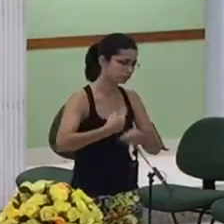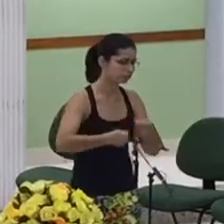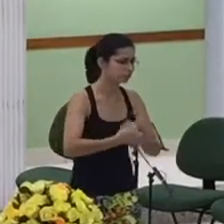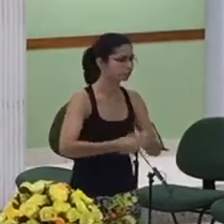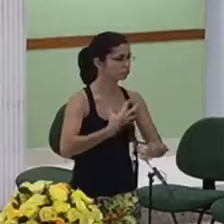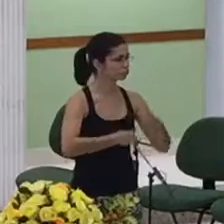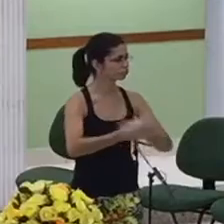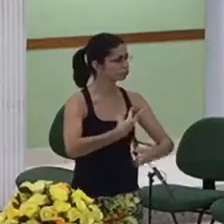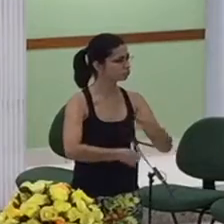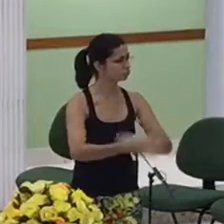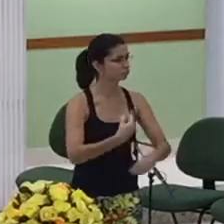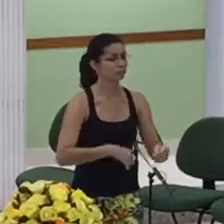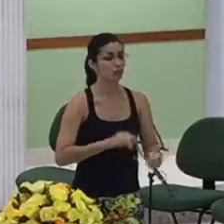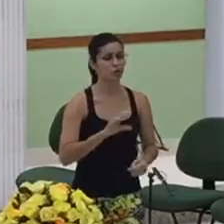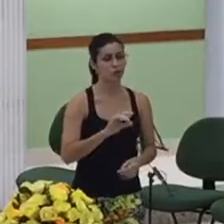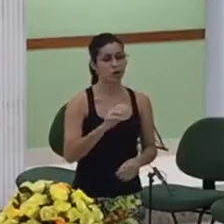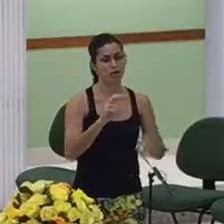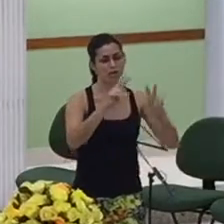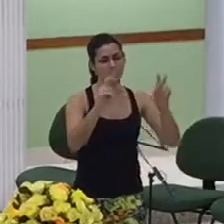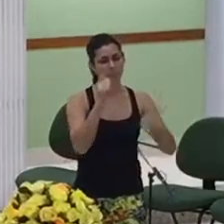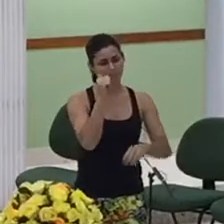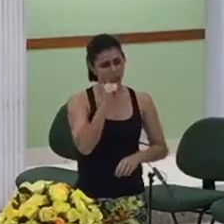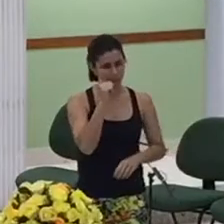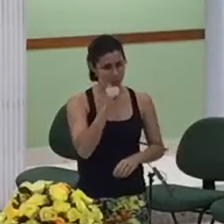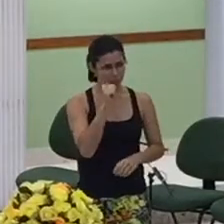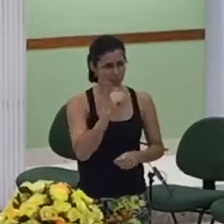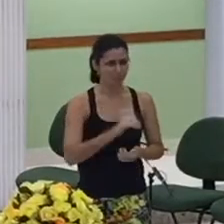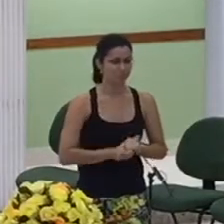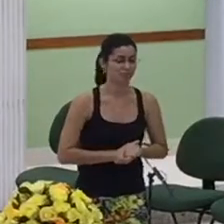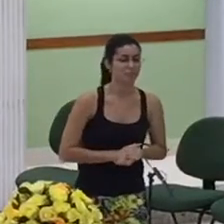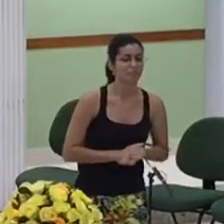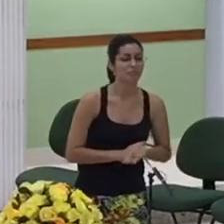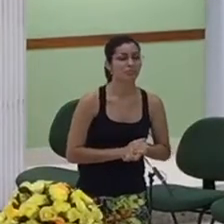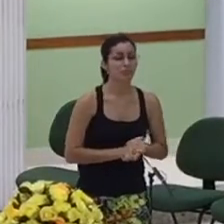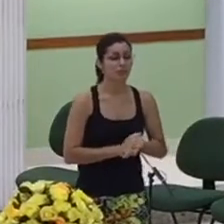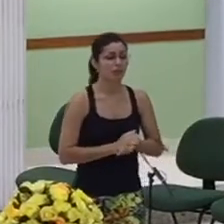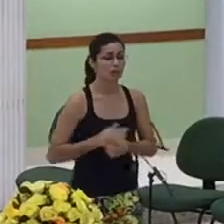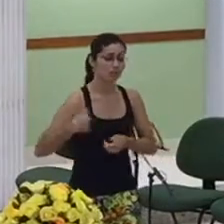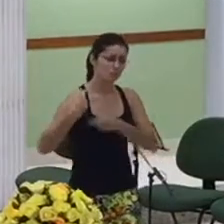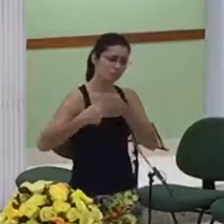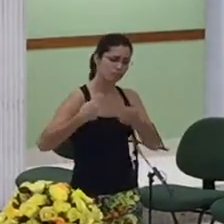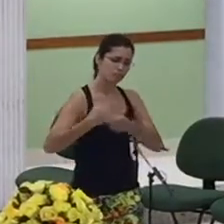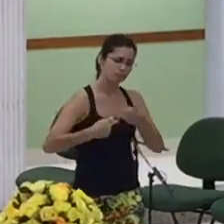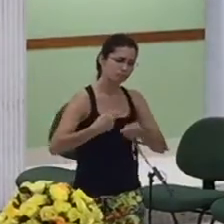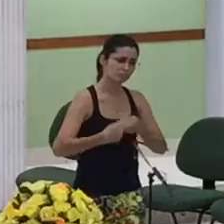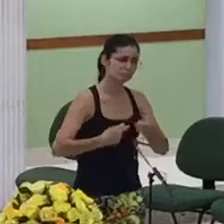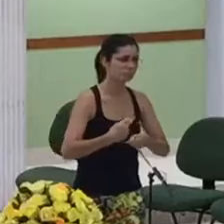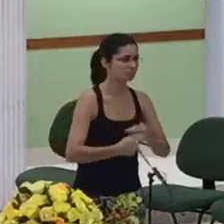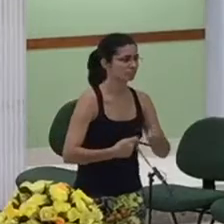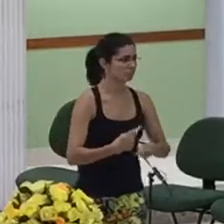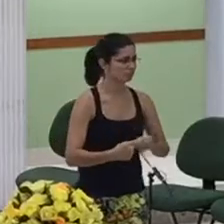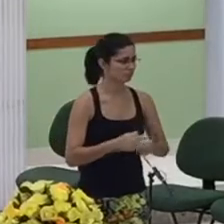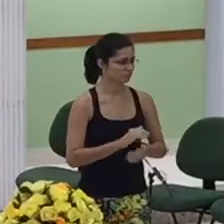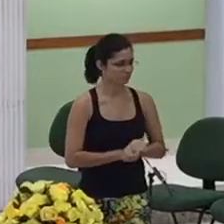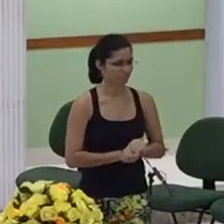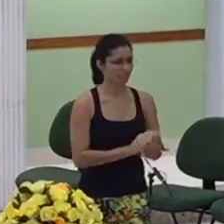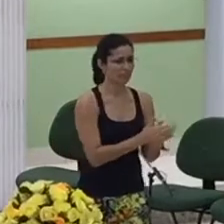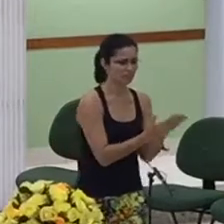genealogia de Jesus, afinal de contas genealogias são aquelas partes da Bíblia que a gente pula e a gente fica muito